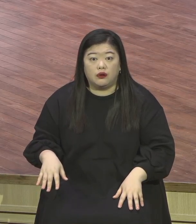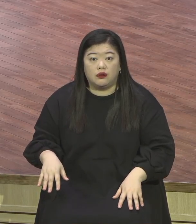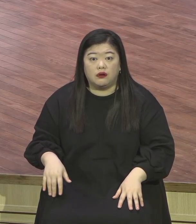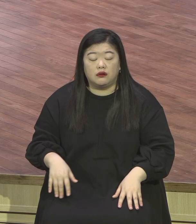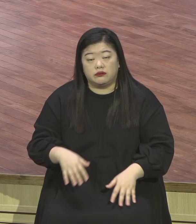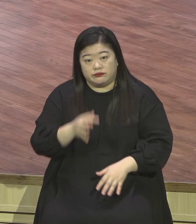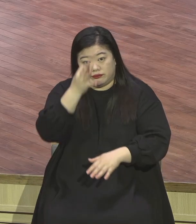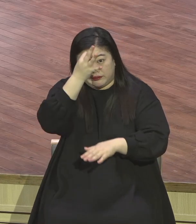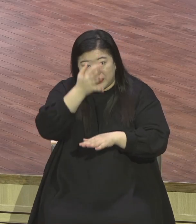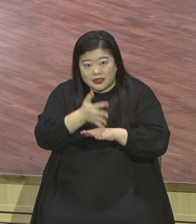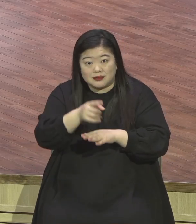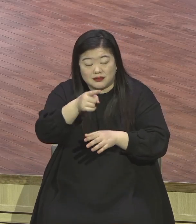제가요